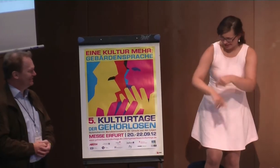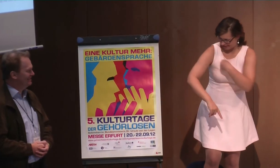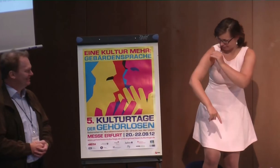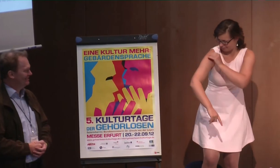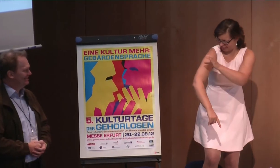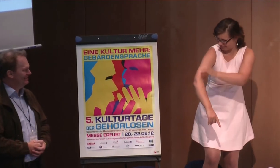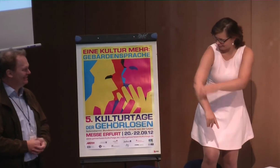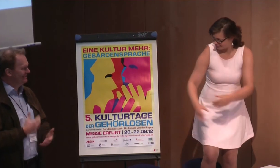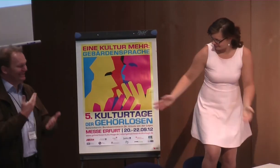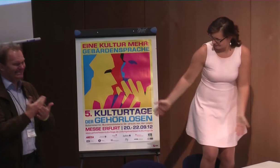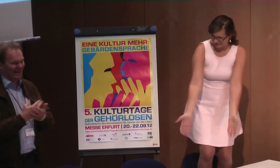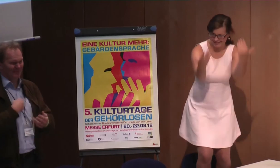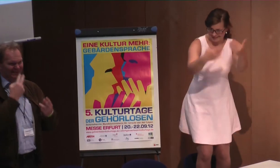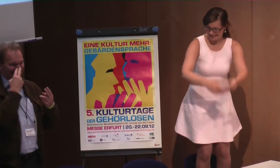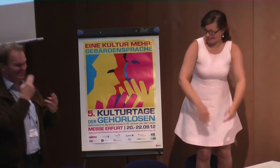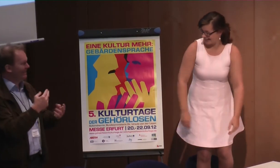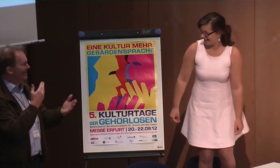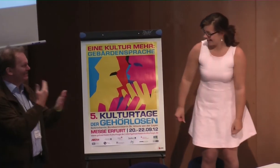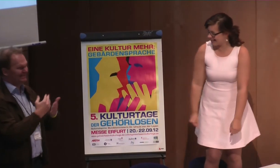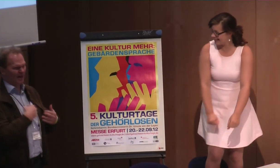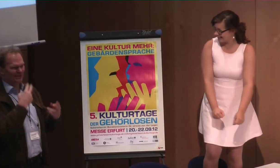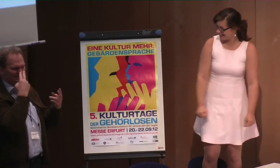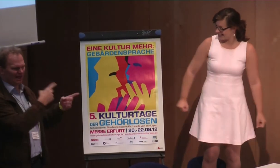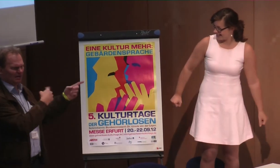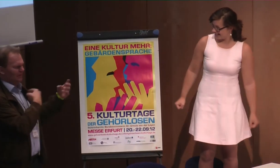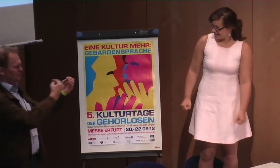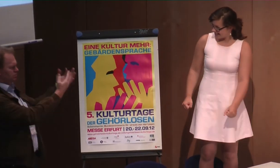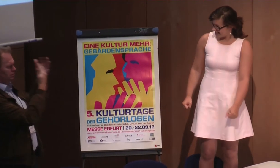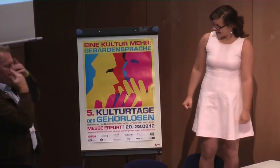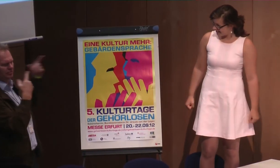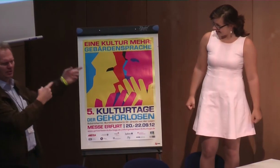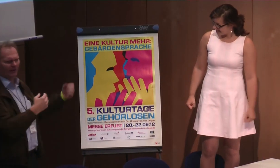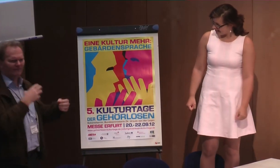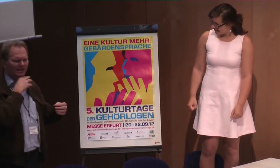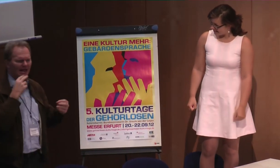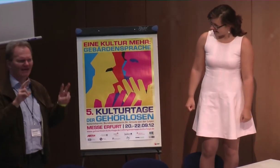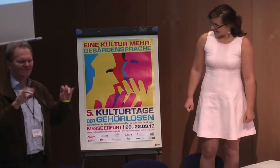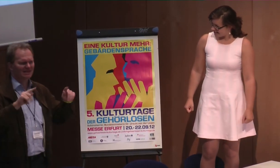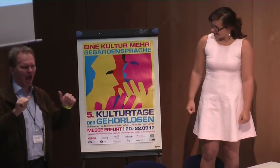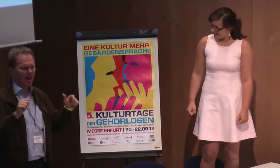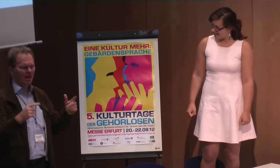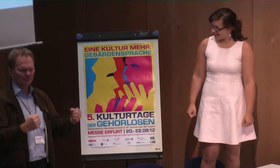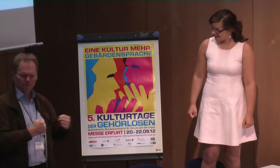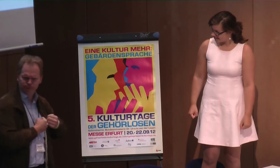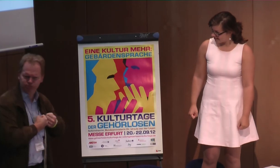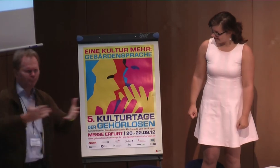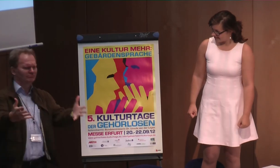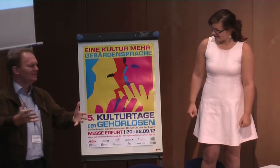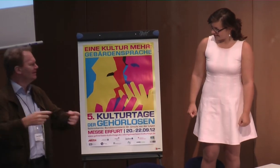auch so aufgewachsen und ich habe auch schon jedes Feld. Also ich denke, das kriegt man hin. Also ich finde das ganz prima und ich halte es für